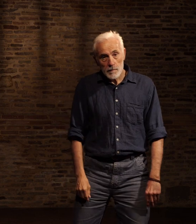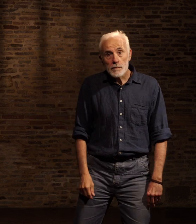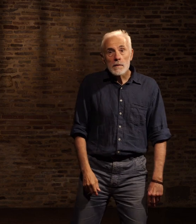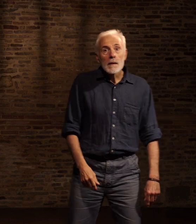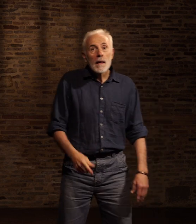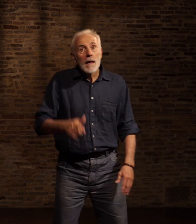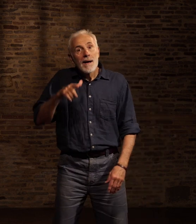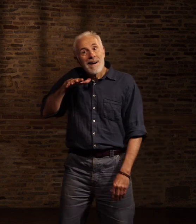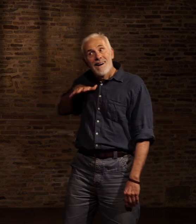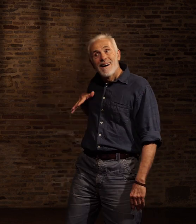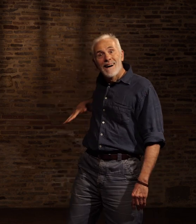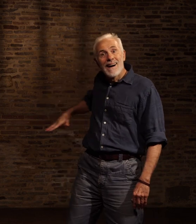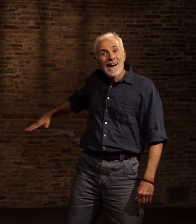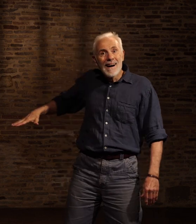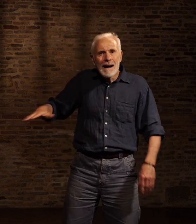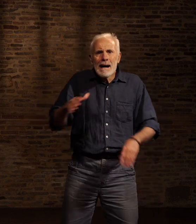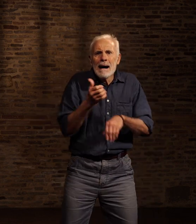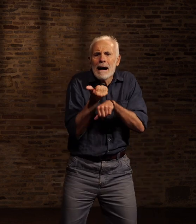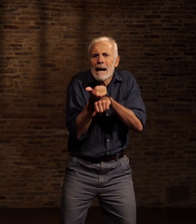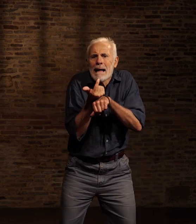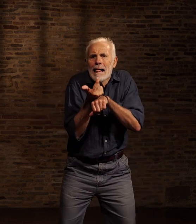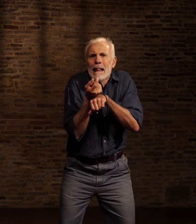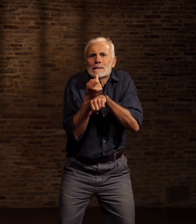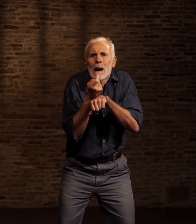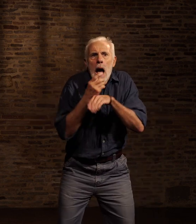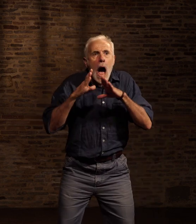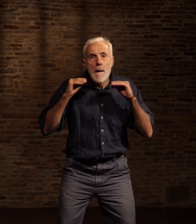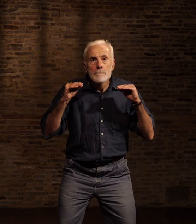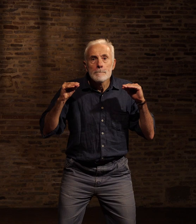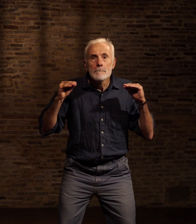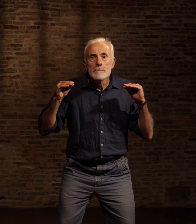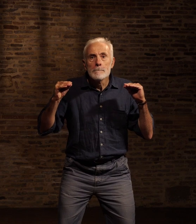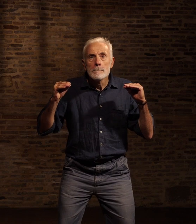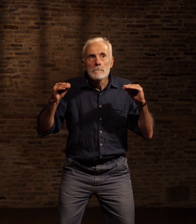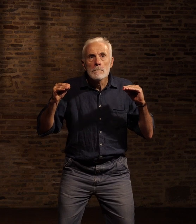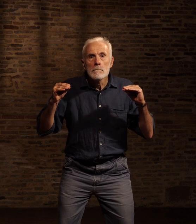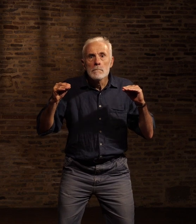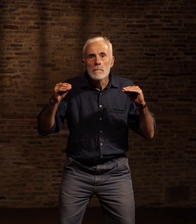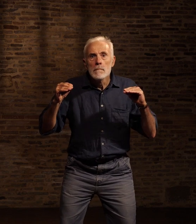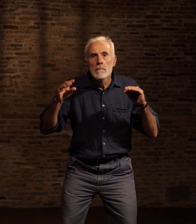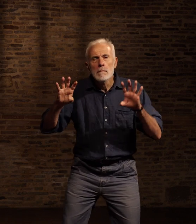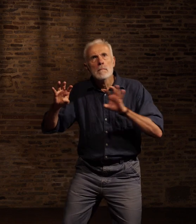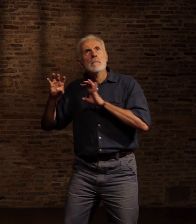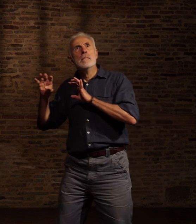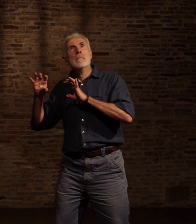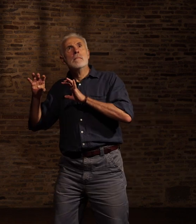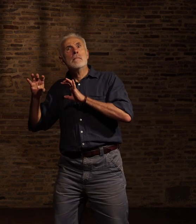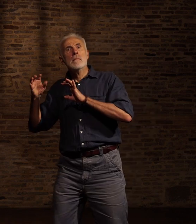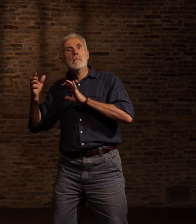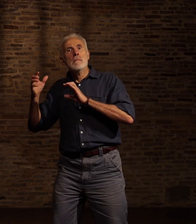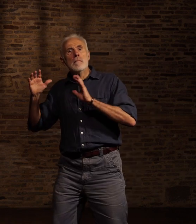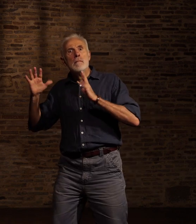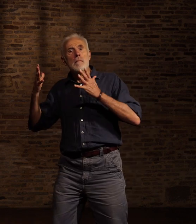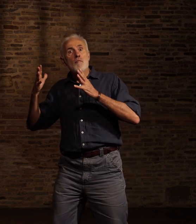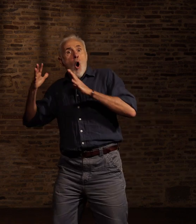Un court moment Le sous-sol baigna dans un silence velouteux Bientôt rompu par la stupéfaction